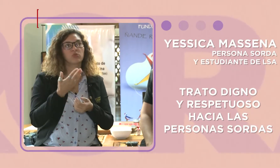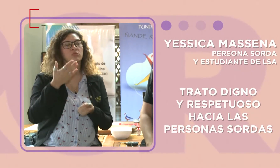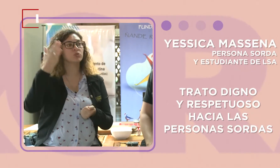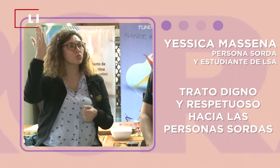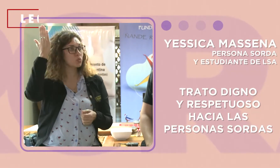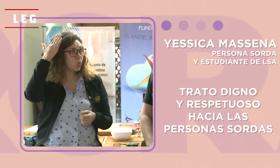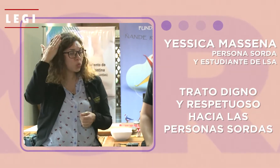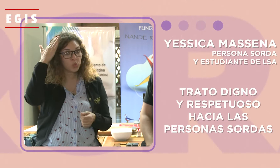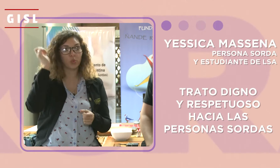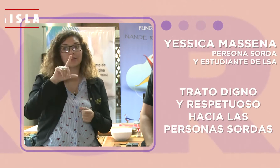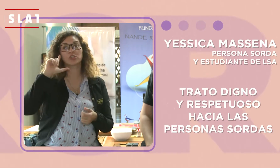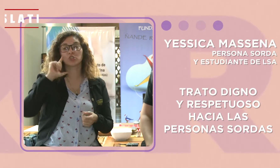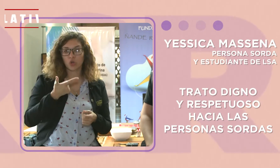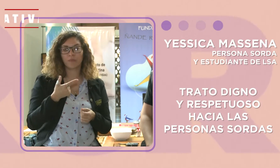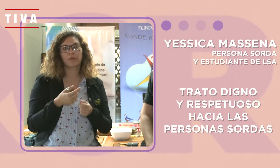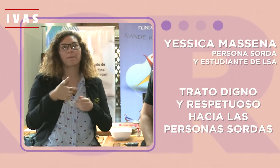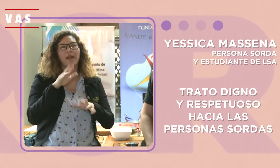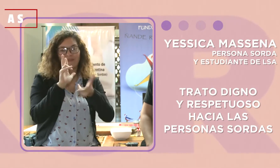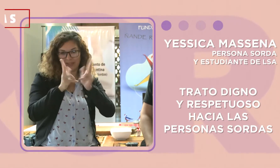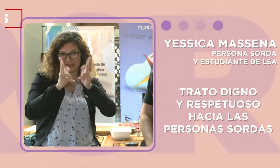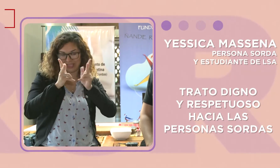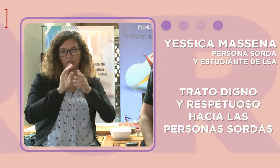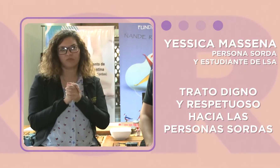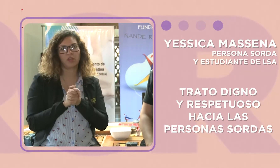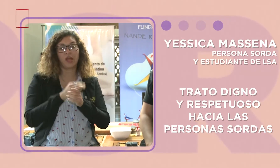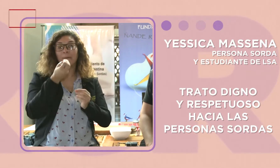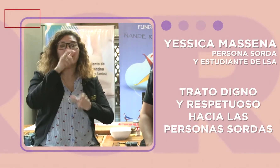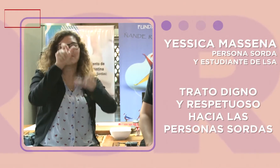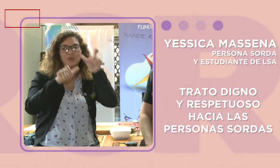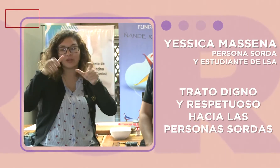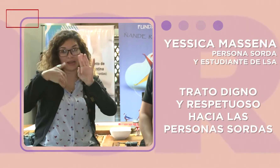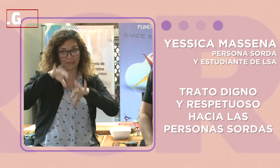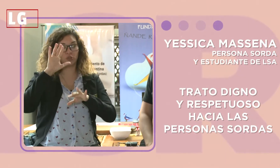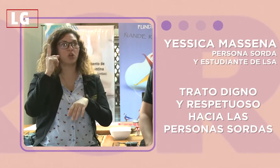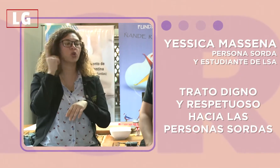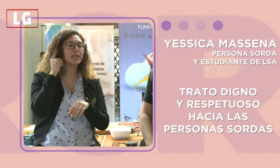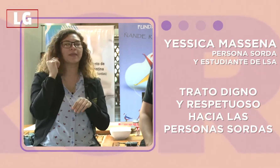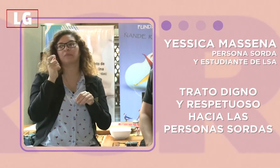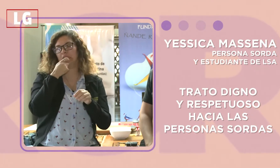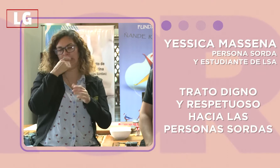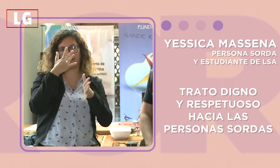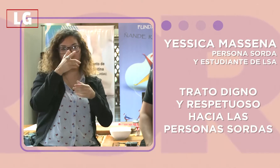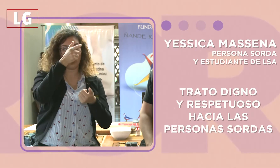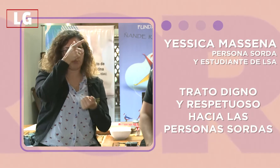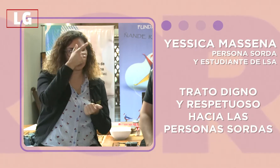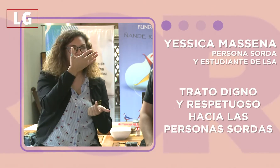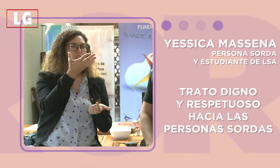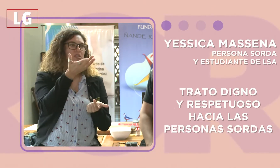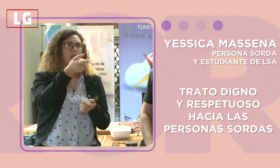que reconozcan a la lengua de señas porque la mayoría de los oyentes, por ejemplo en la